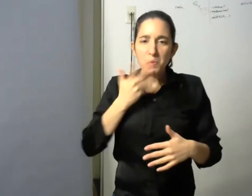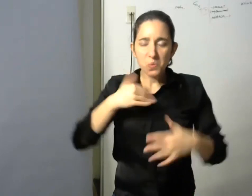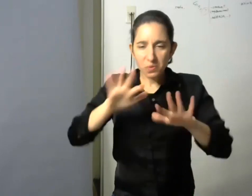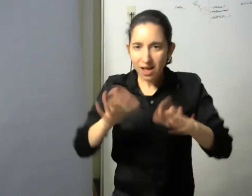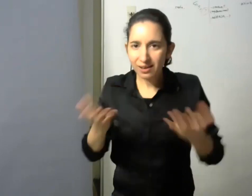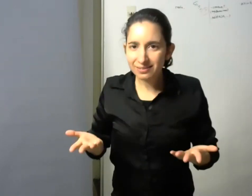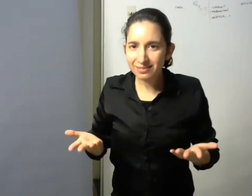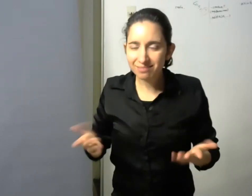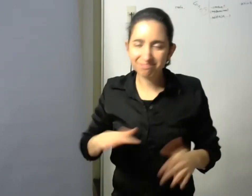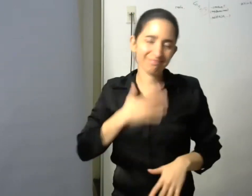multiplicado